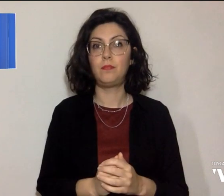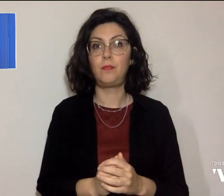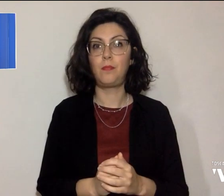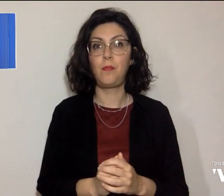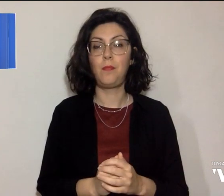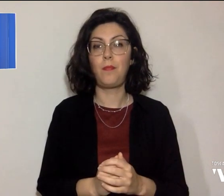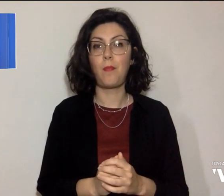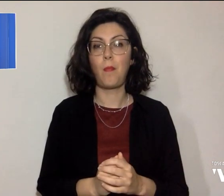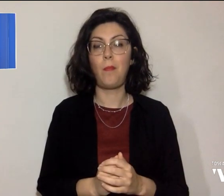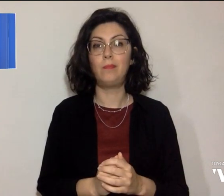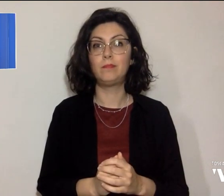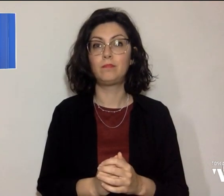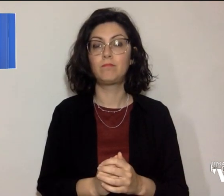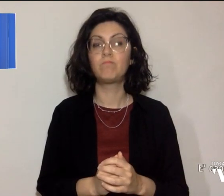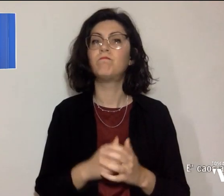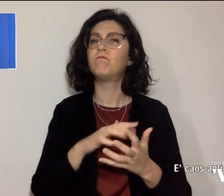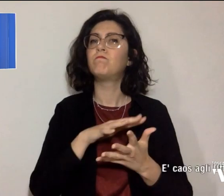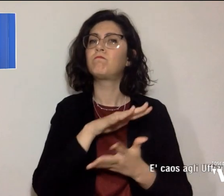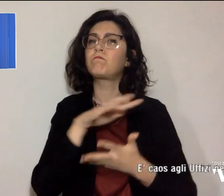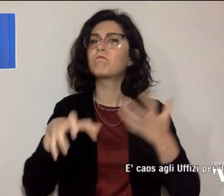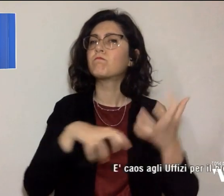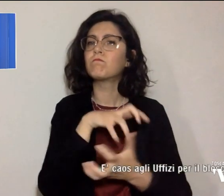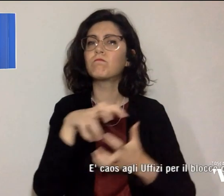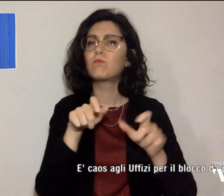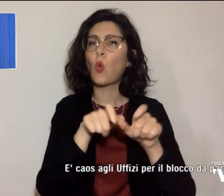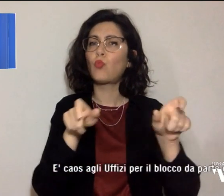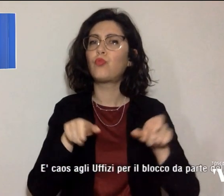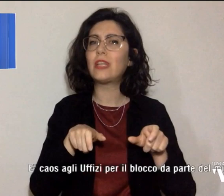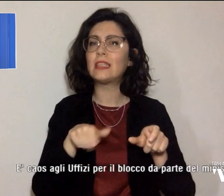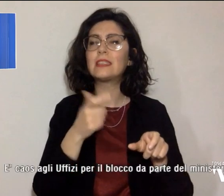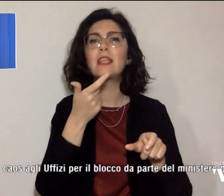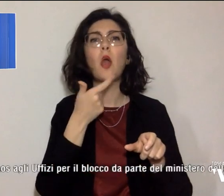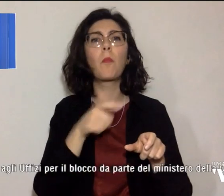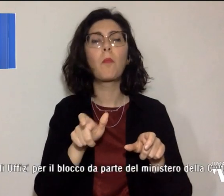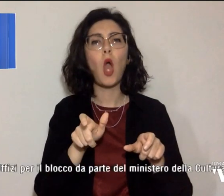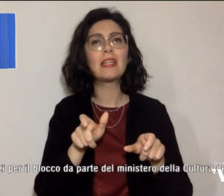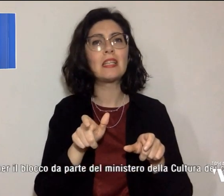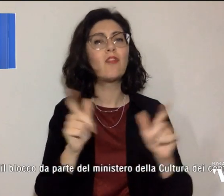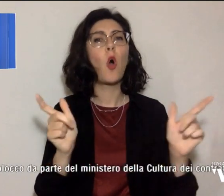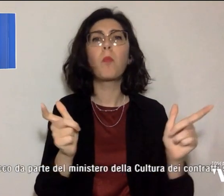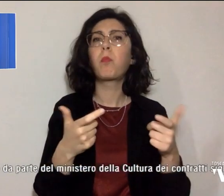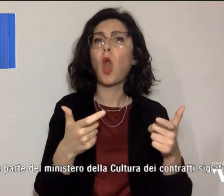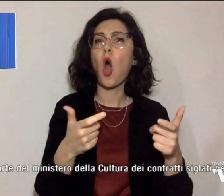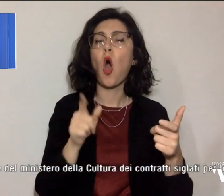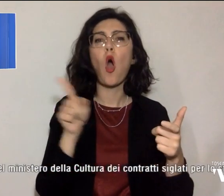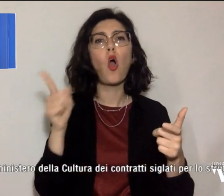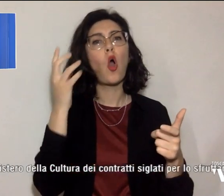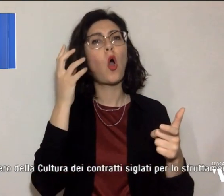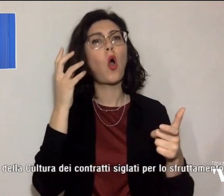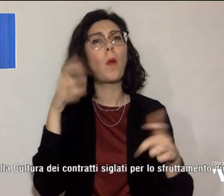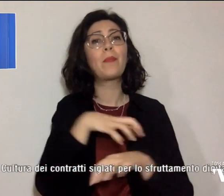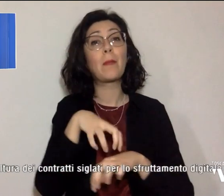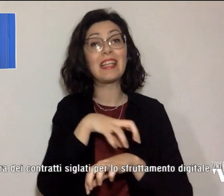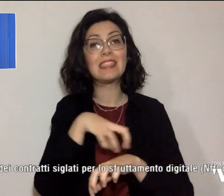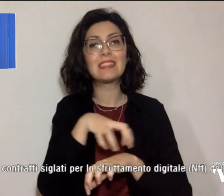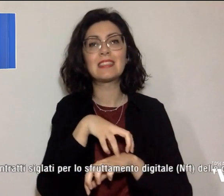Ed è caos agli uffizi per il blocco da parte del Ministero della Cultura dei